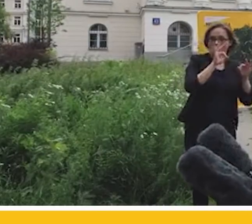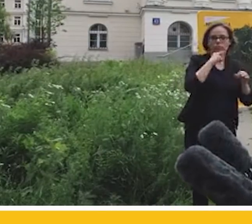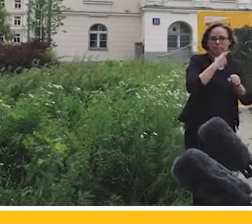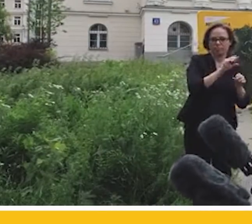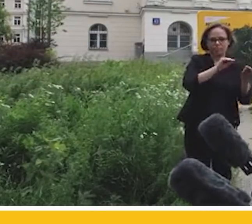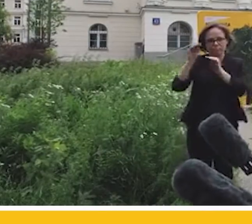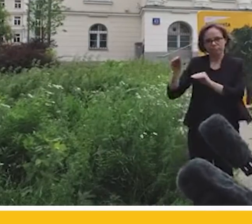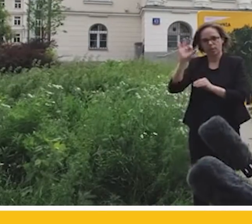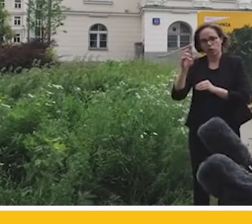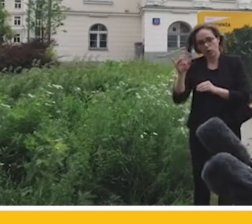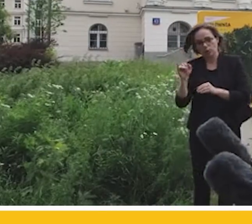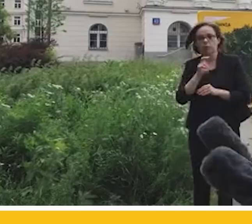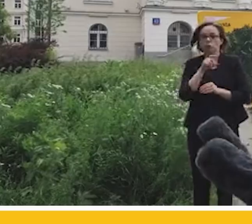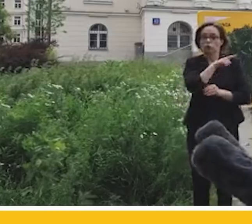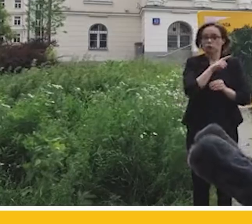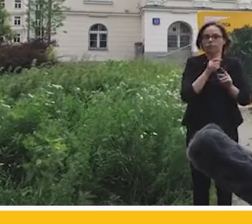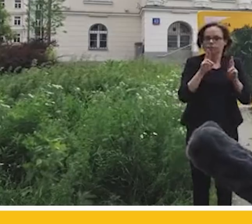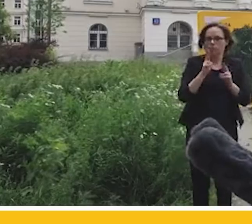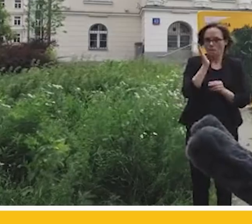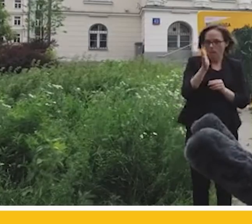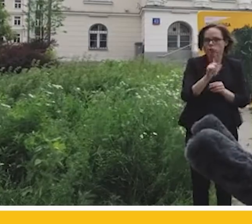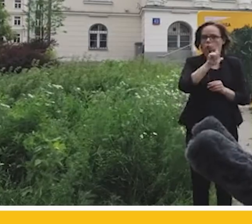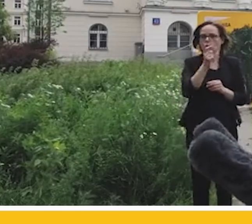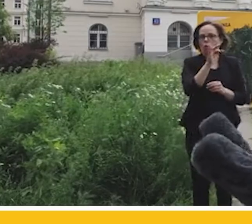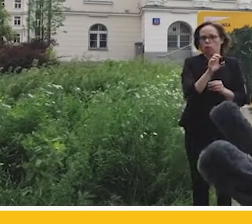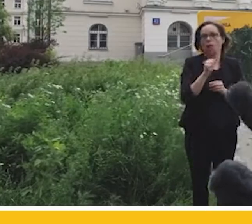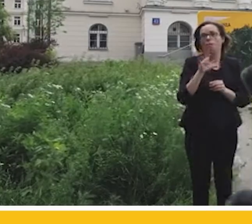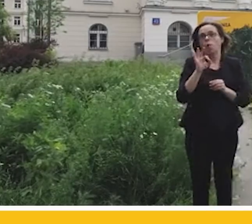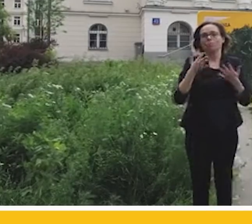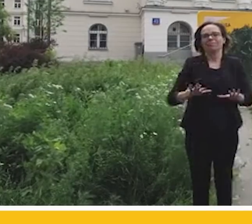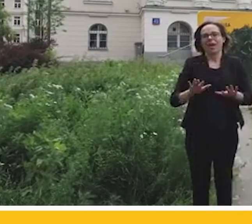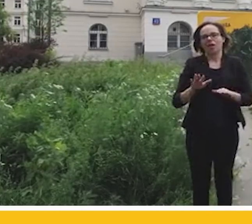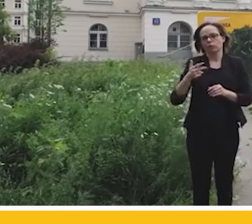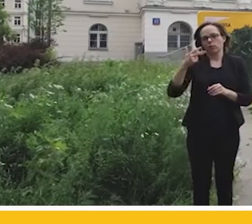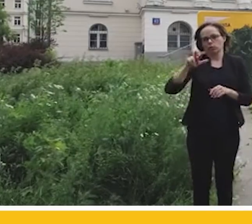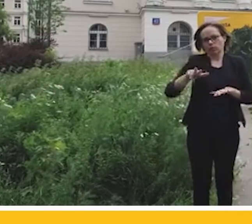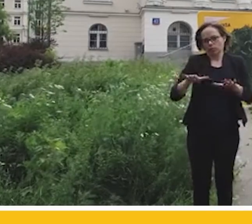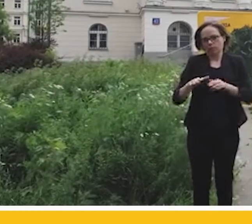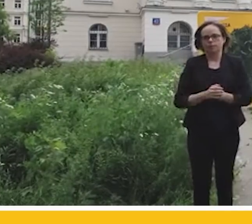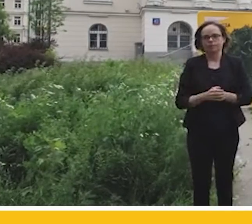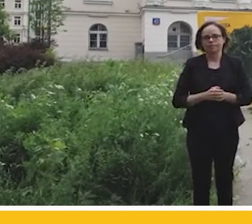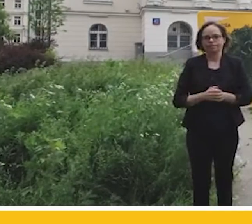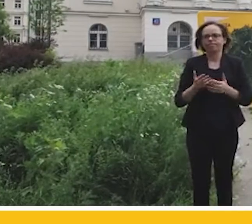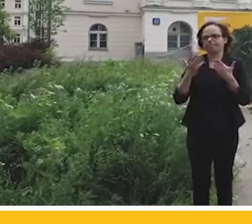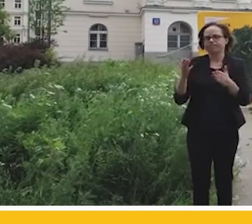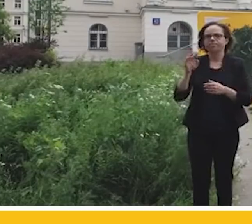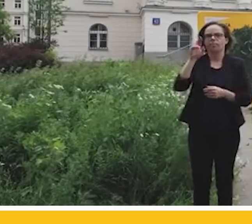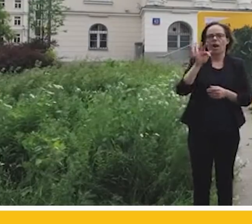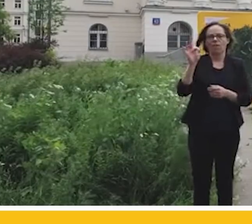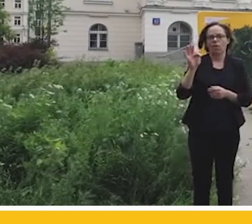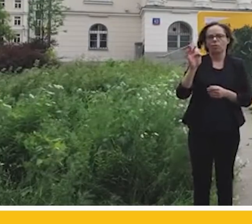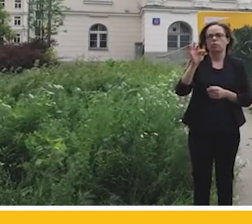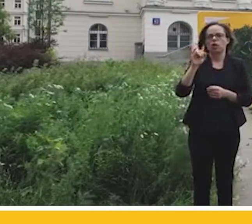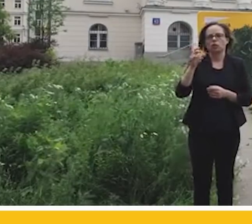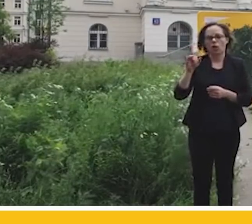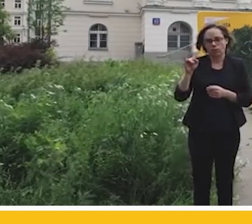i czy liczy Pan na wejście w drugiej turze, bo jak na razie wiemy, że jest Pan na miejscu trzecim? Tak. Jeżeli chodzi o wejście Rafała Trzaskowskiego, to